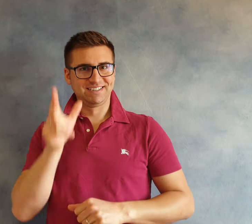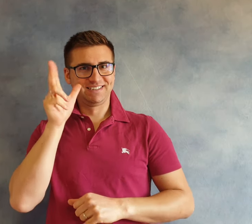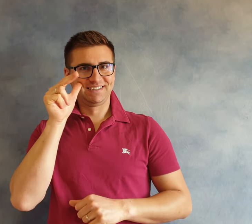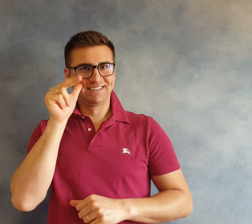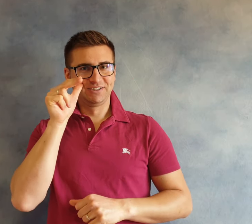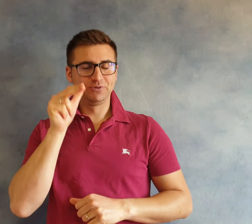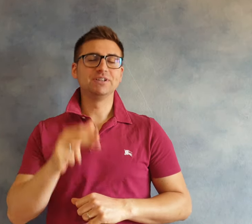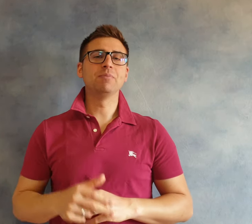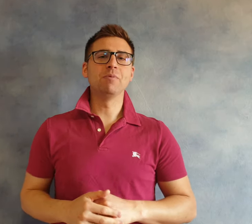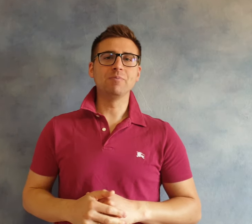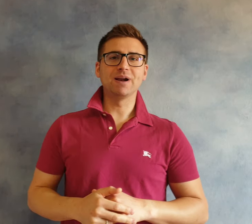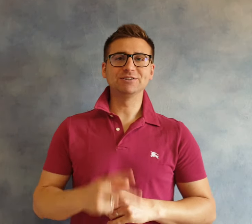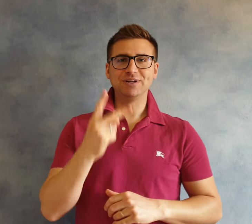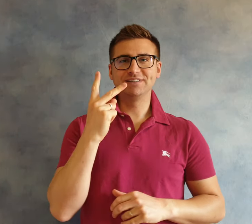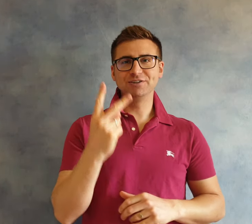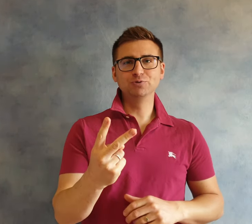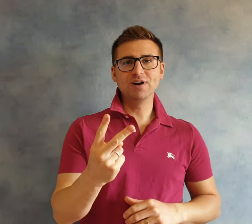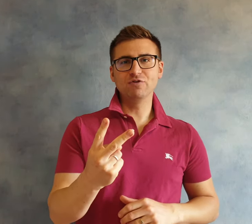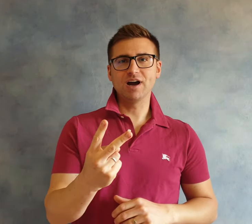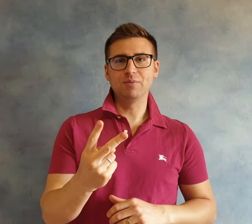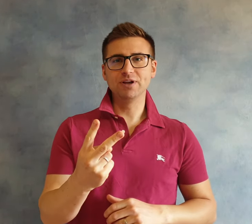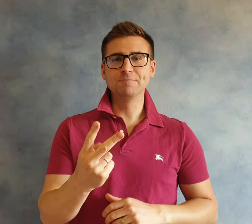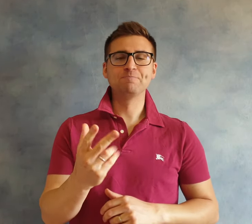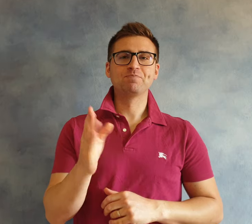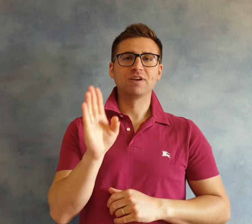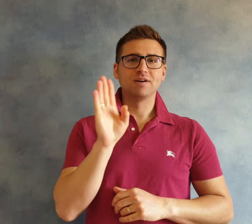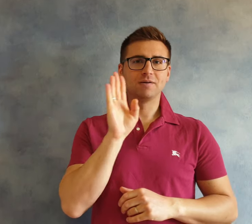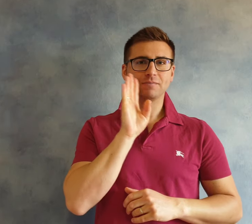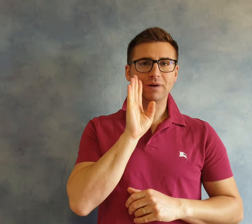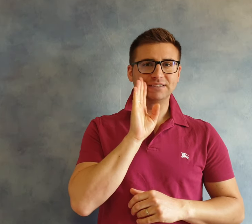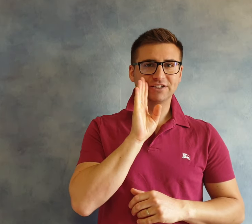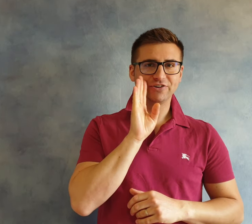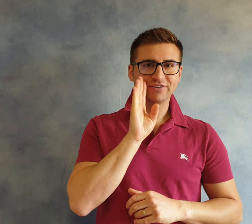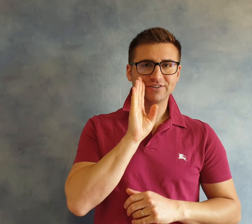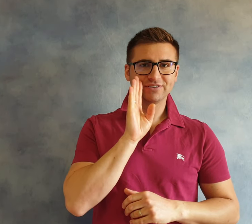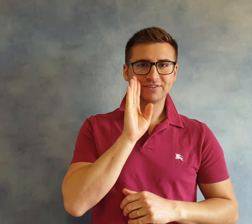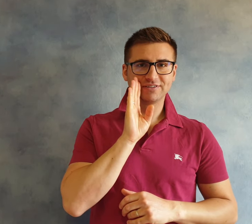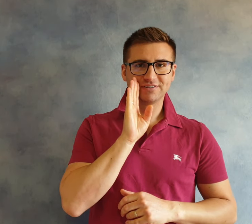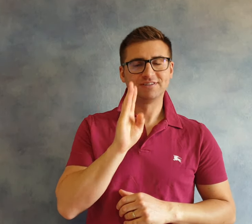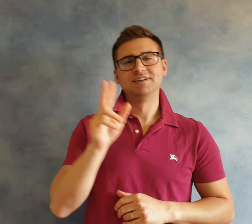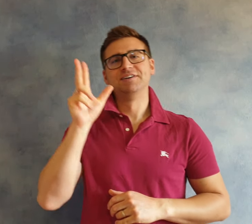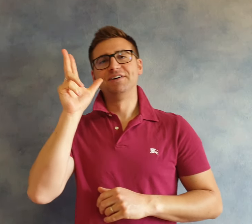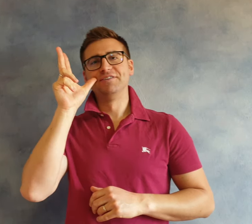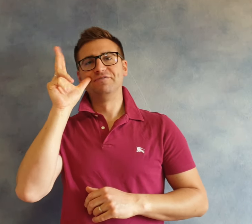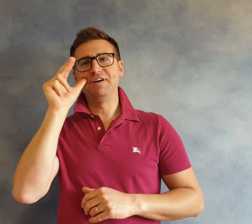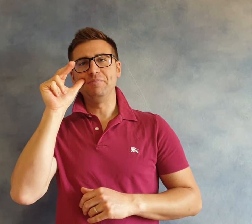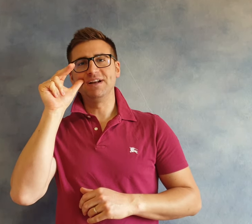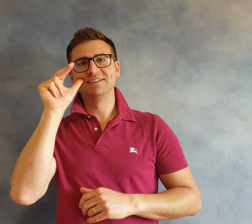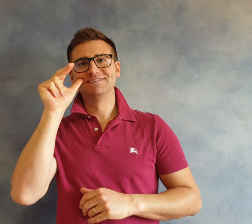quindi abbiamo imparato altri due vocaboli maschio femmina